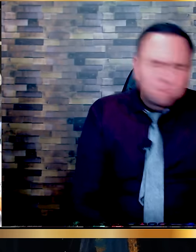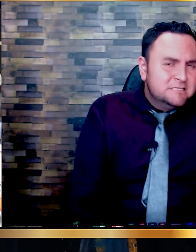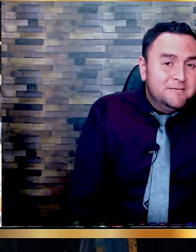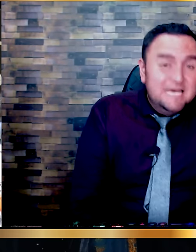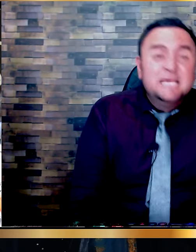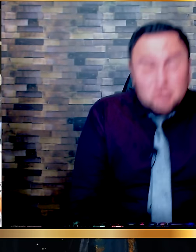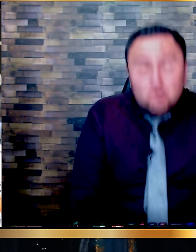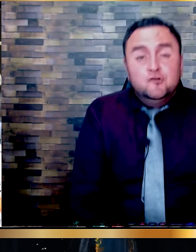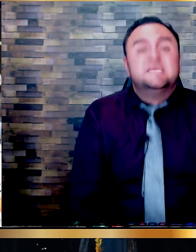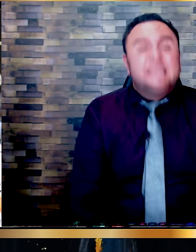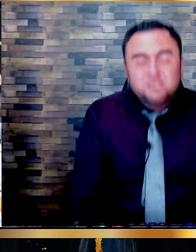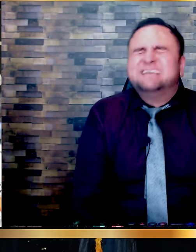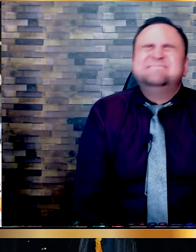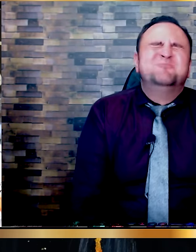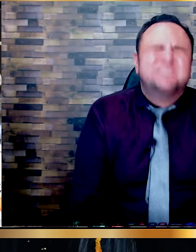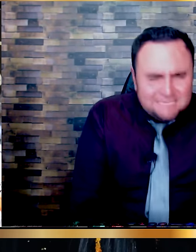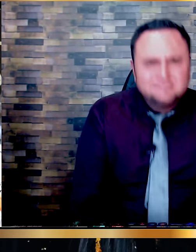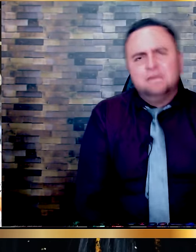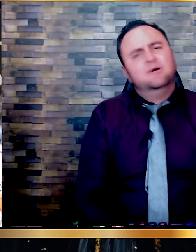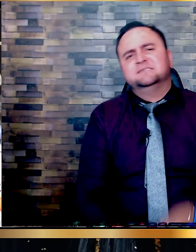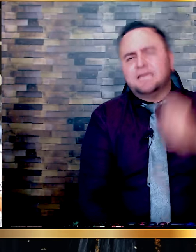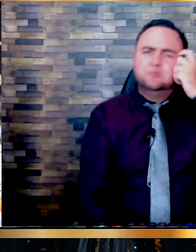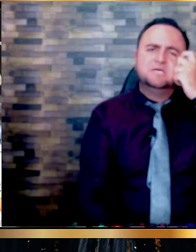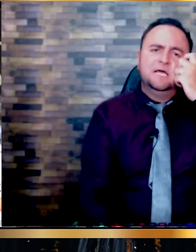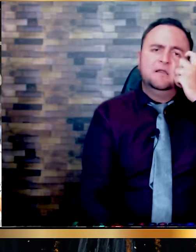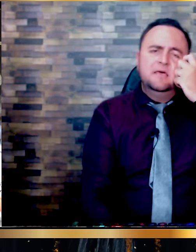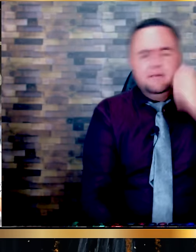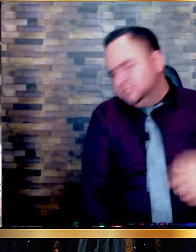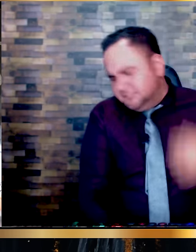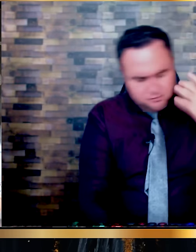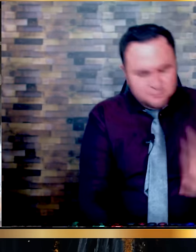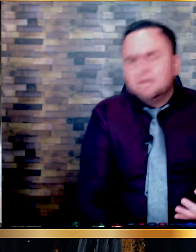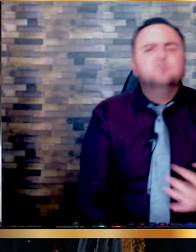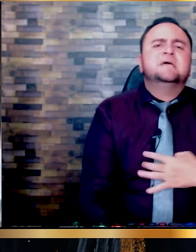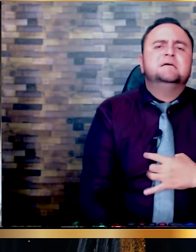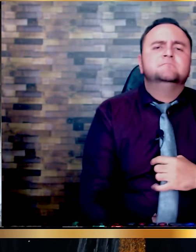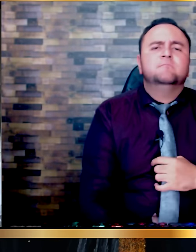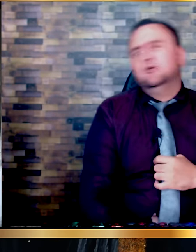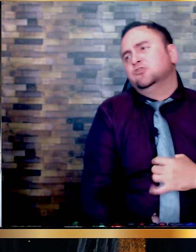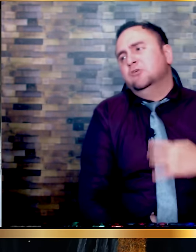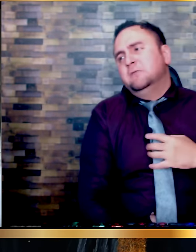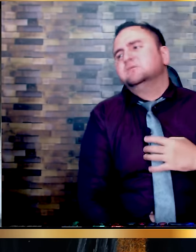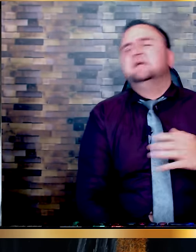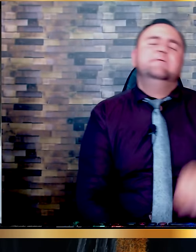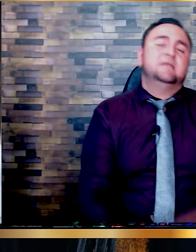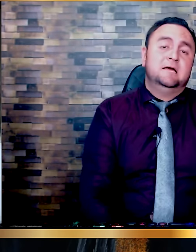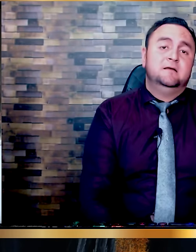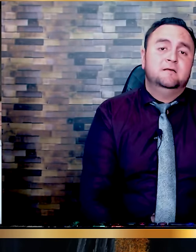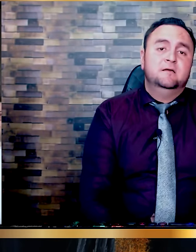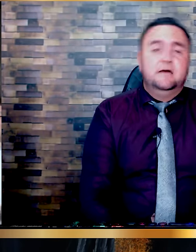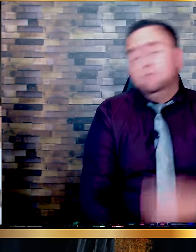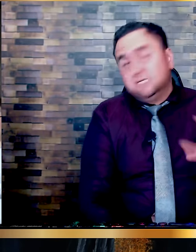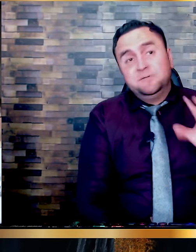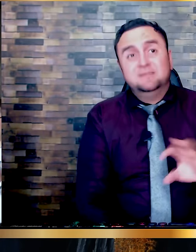Qué lindo este mensaje que Dios nos ha dicho. Que es importante que nos acerquemos a Él. Muchas personas le buscan. Pero otros no les buscan de verdad.